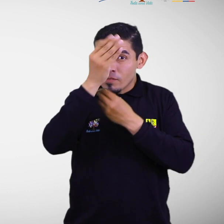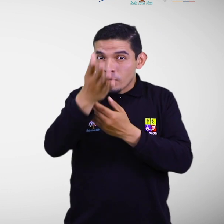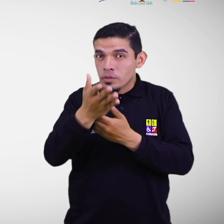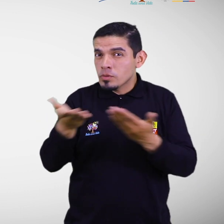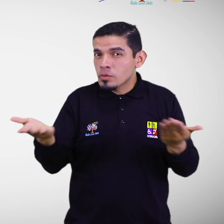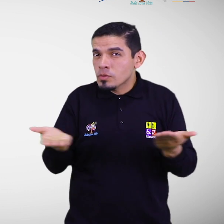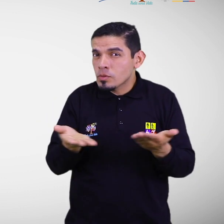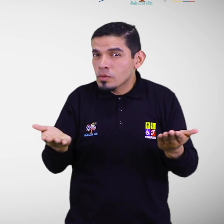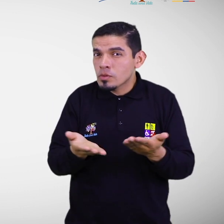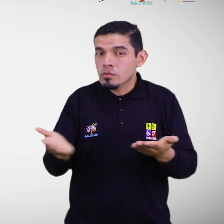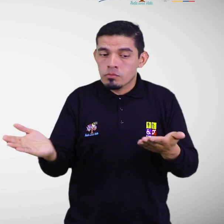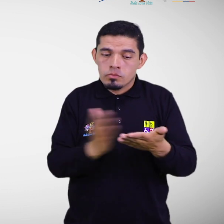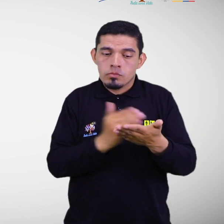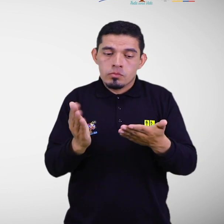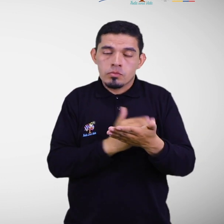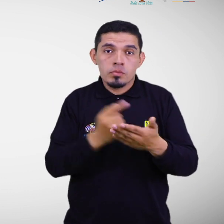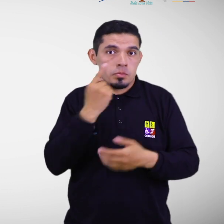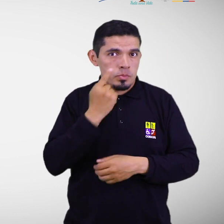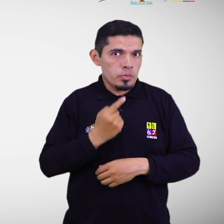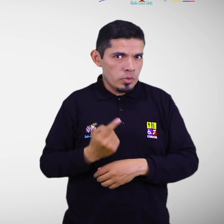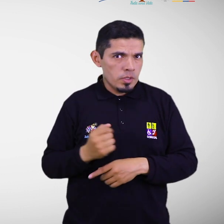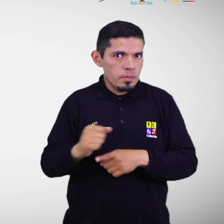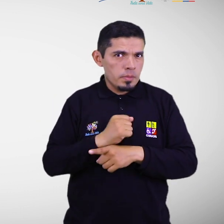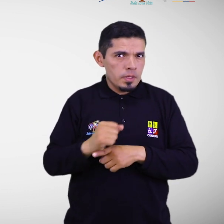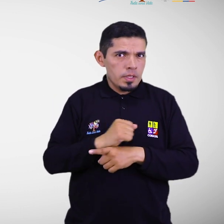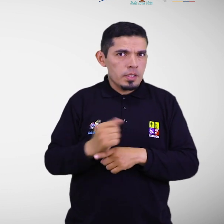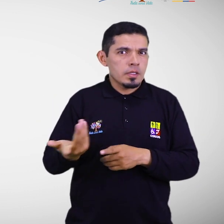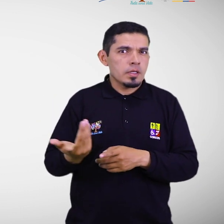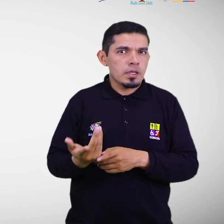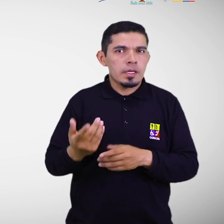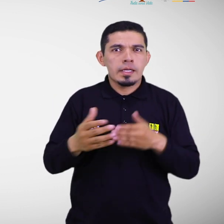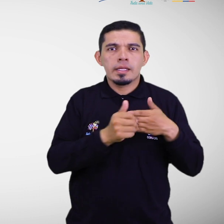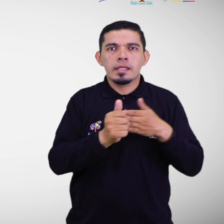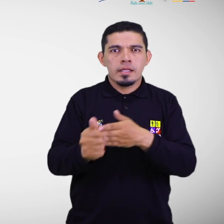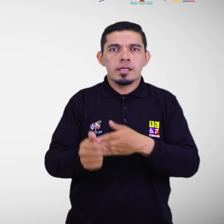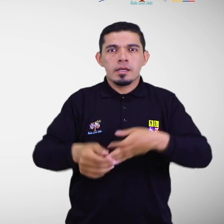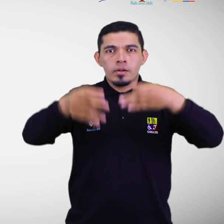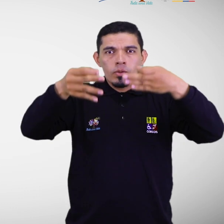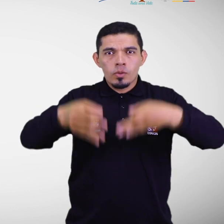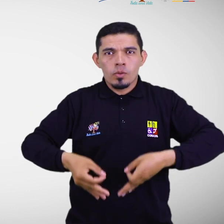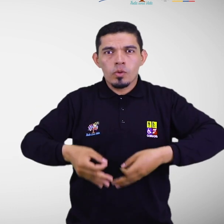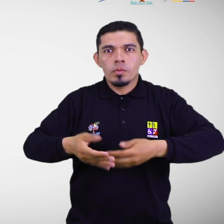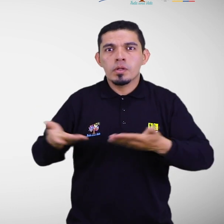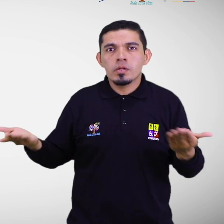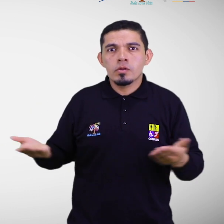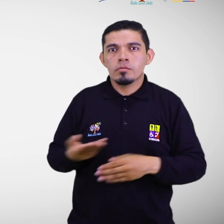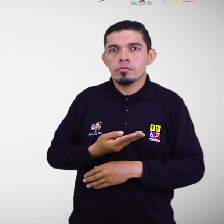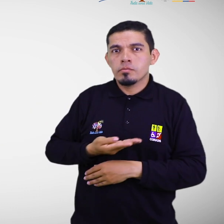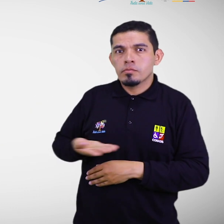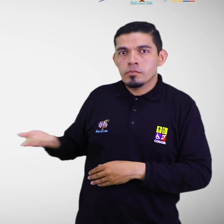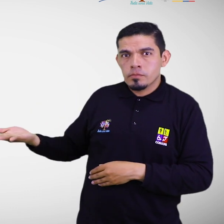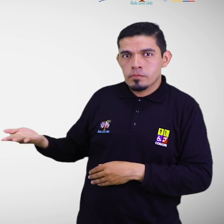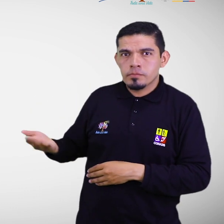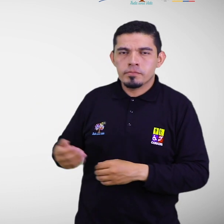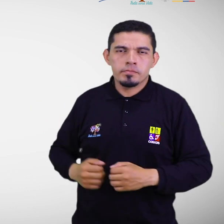documento Simulaciones y Simulacros Guía Práctica de Aplicación a través del Siguiente Enlace Electrónico.